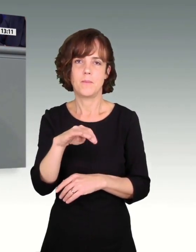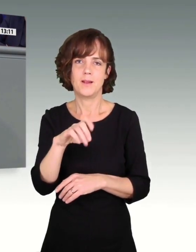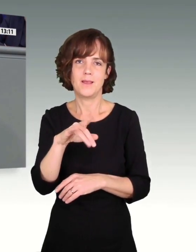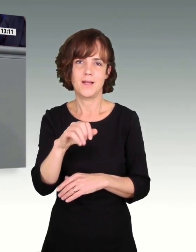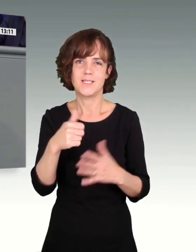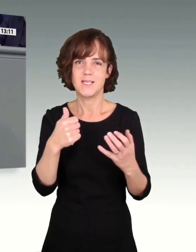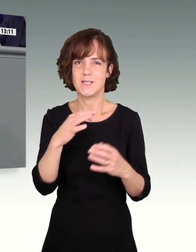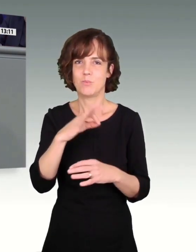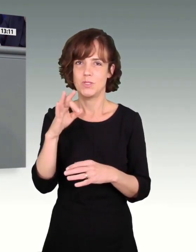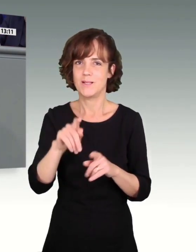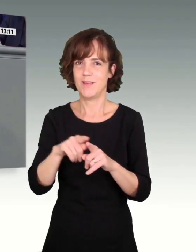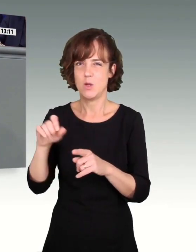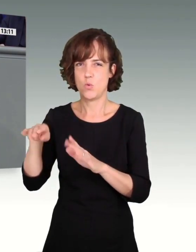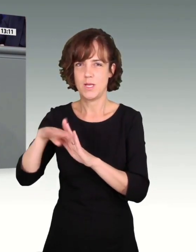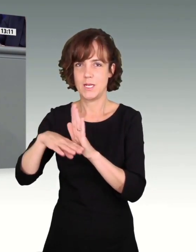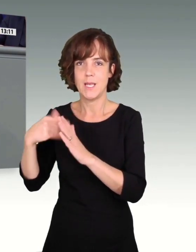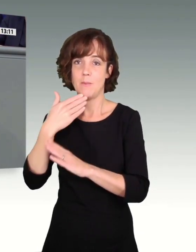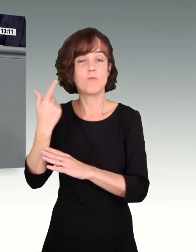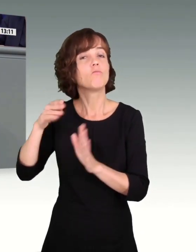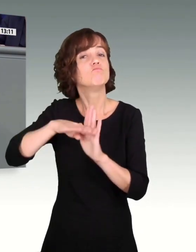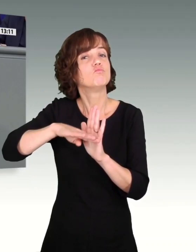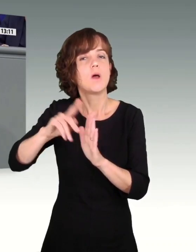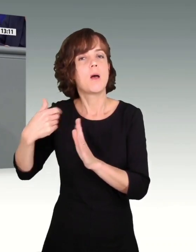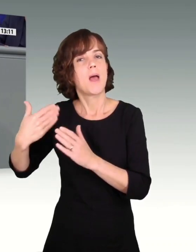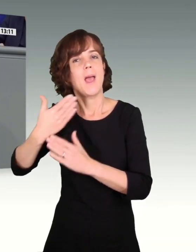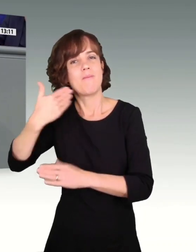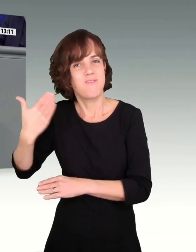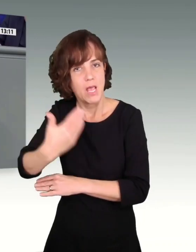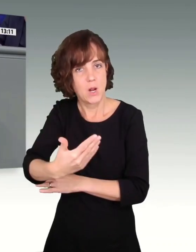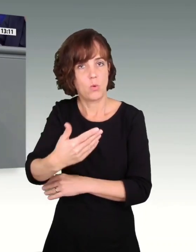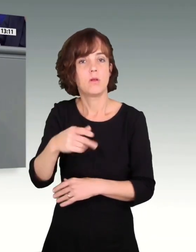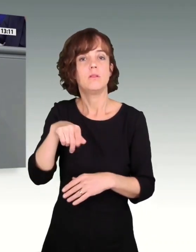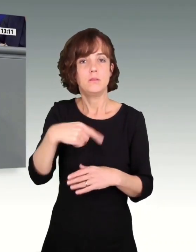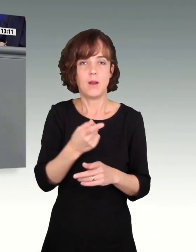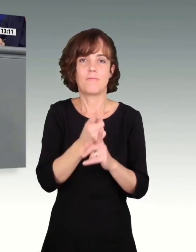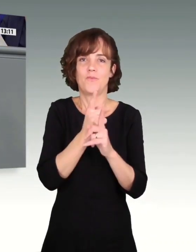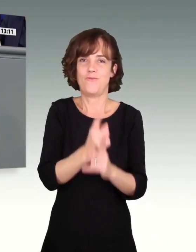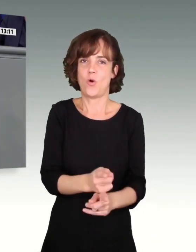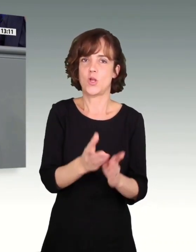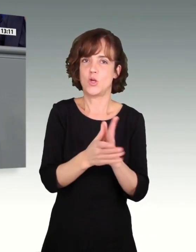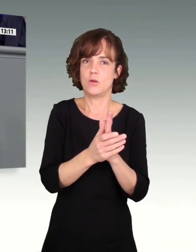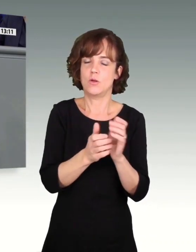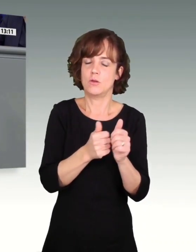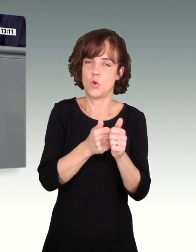das empfiehlt, nicht vorschreibt, aber empfiehlt, dann hat das letztlich zur Konsequenz, dass wir nur noch einen